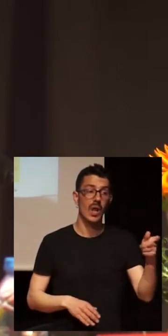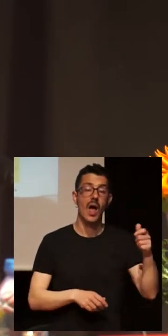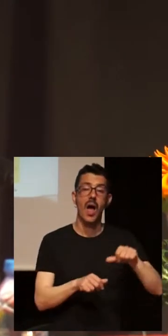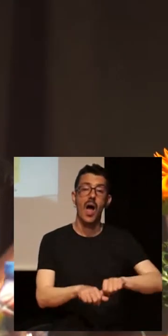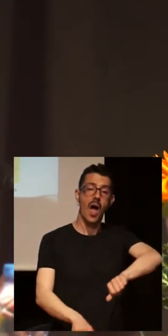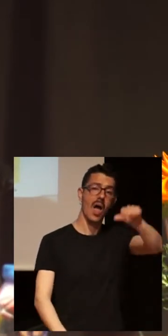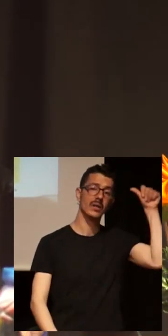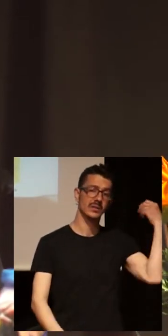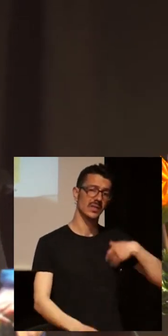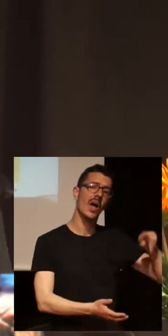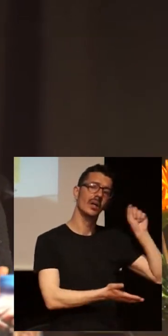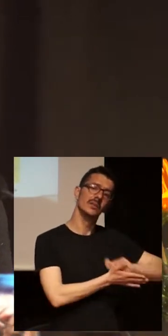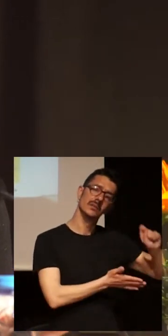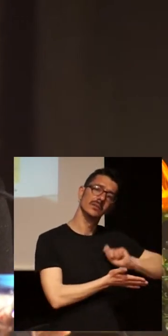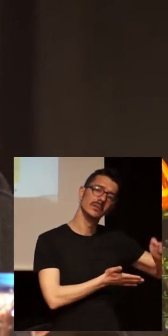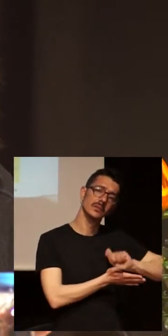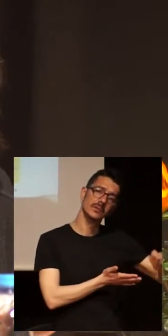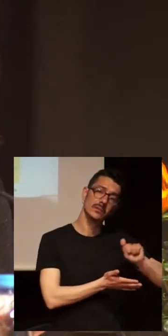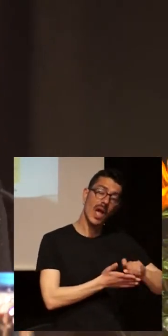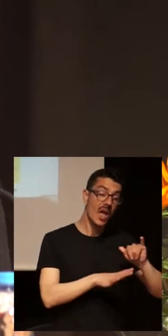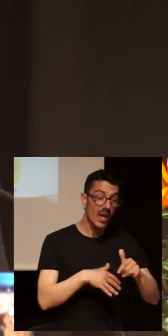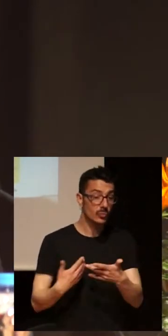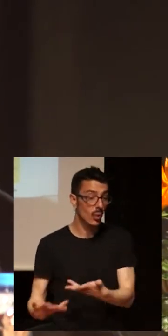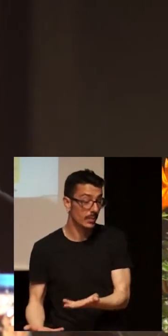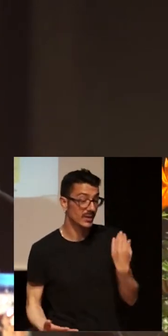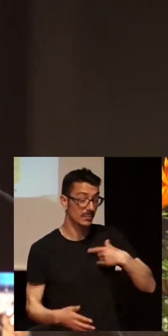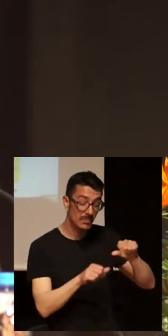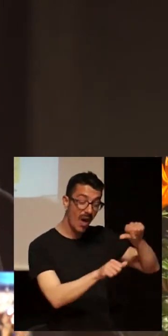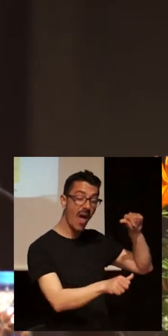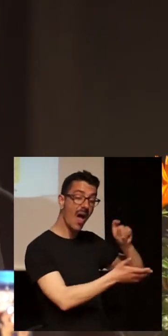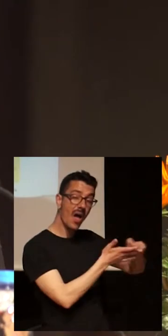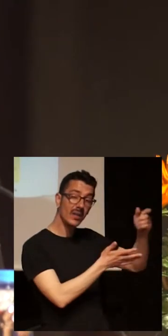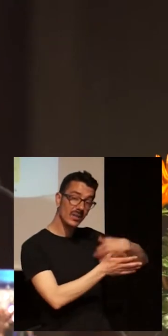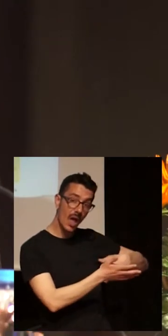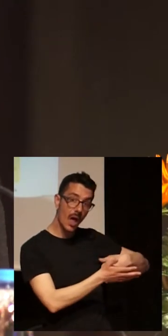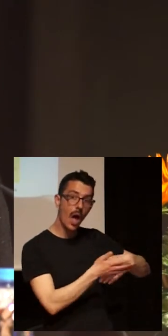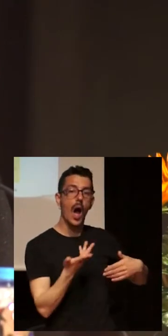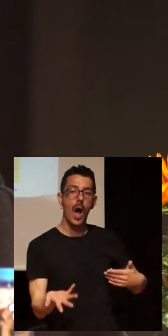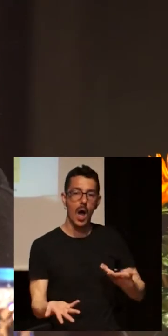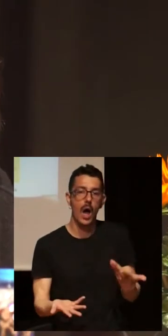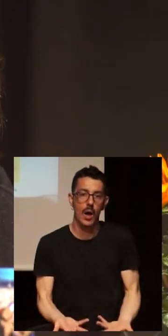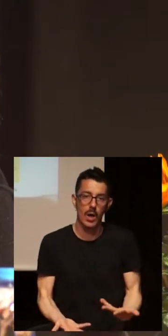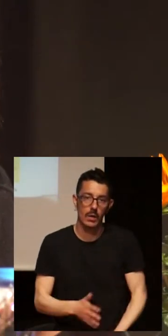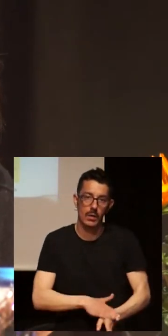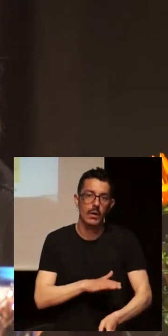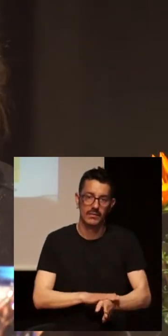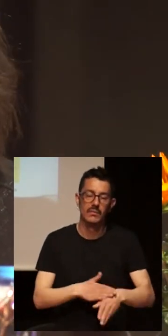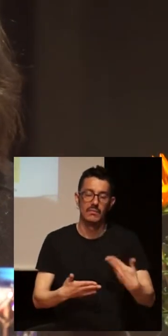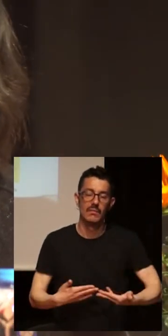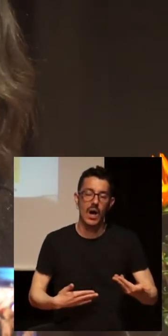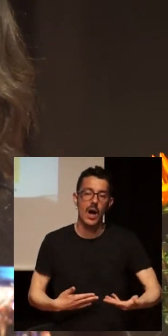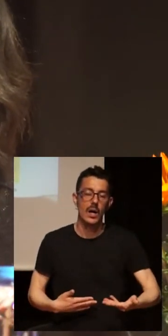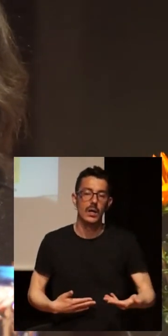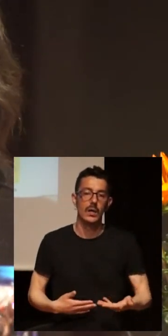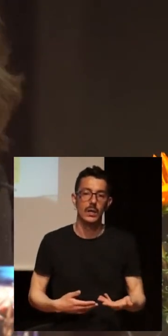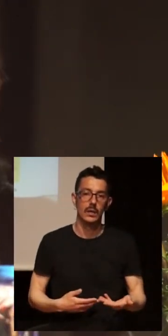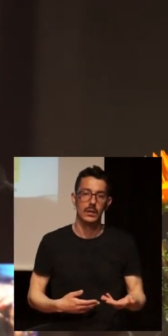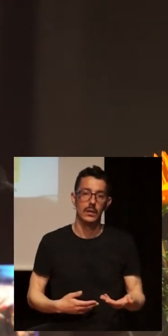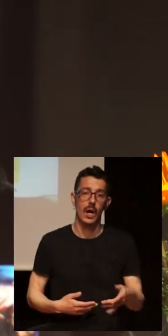súper válido lo que ha escrito. El problema es que a veces la gente escribe y no se la lee, no se la escuche, no se hace caso, pero hay cosas que están ahí, ¿vale?